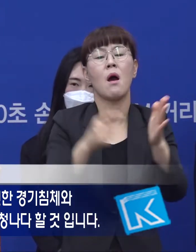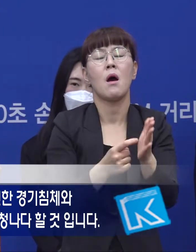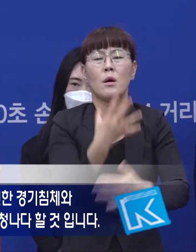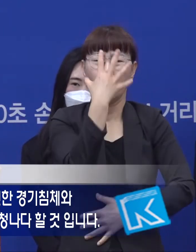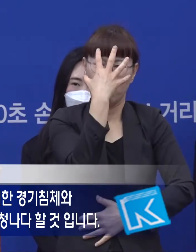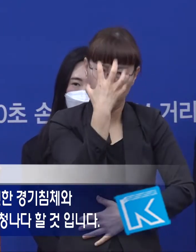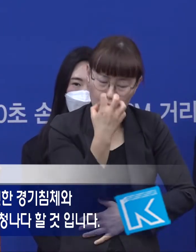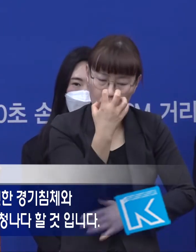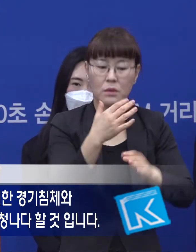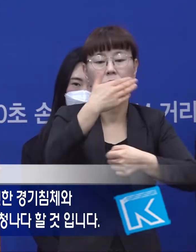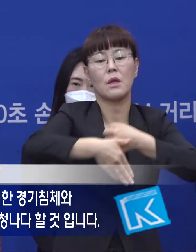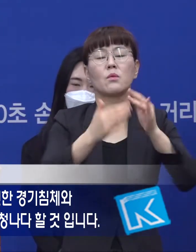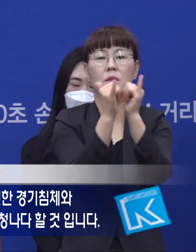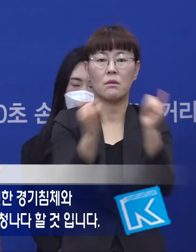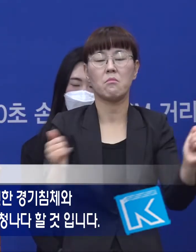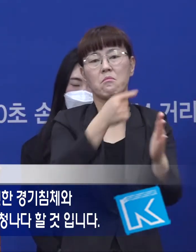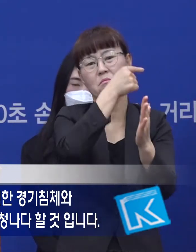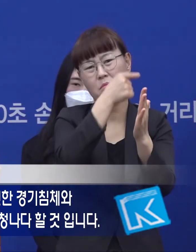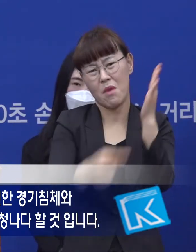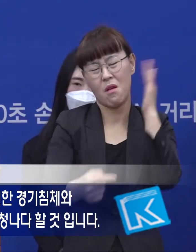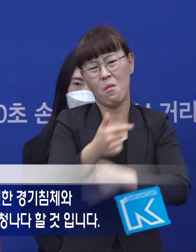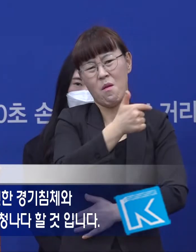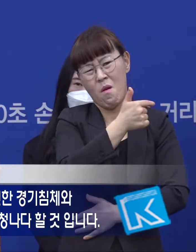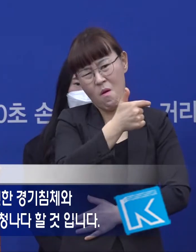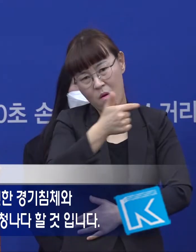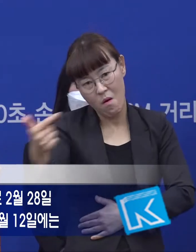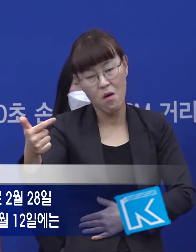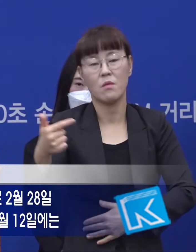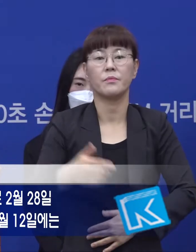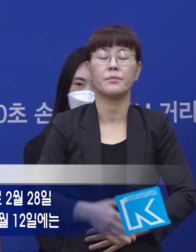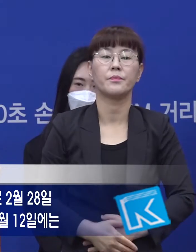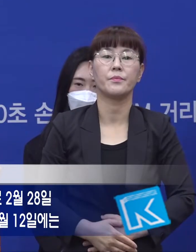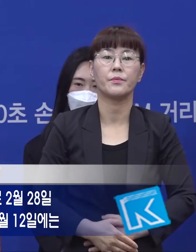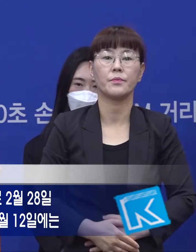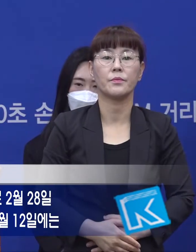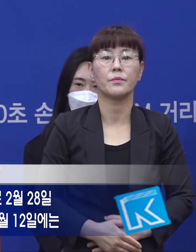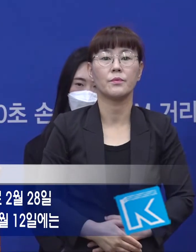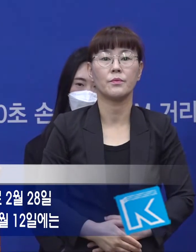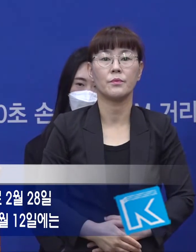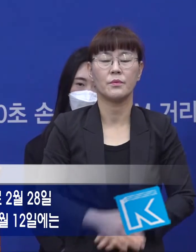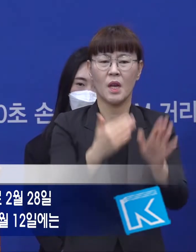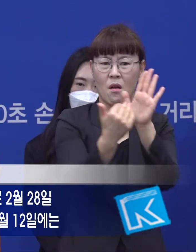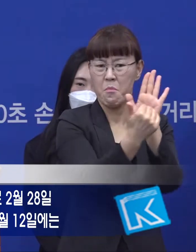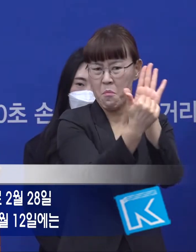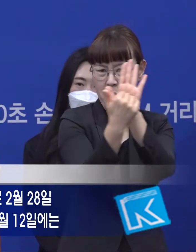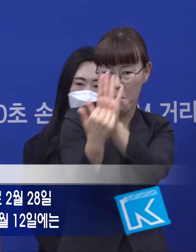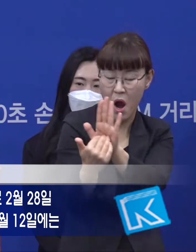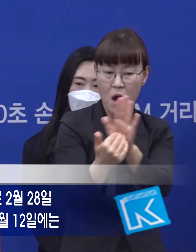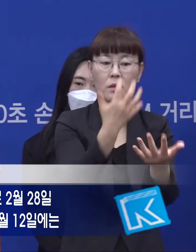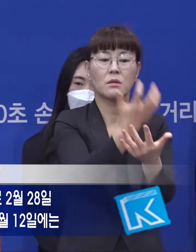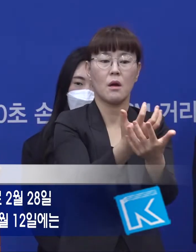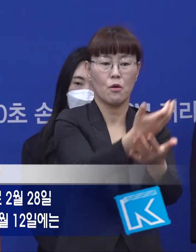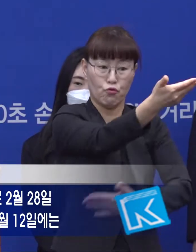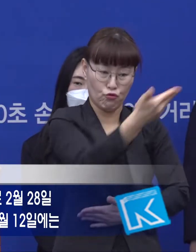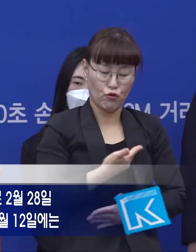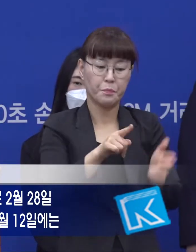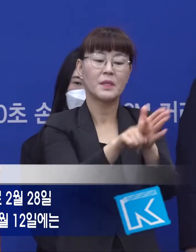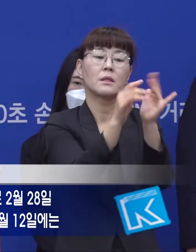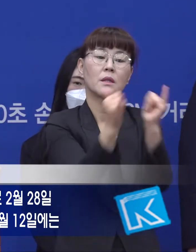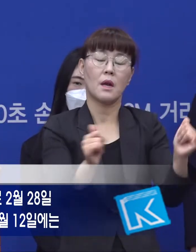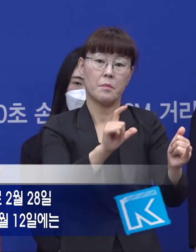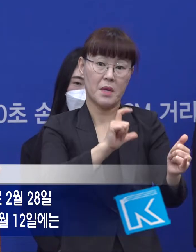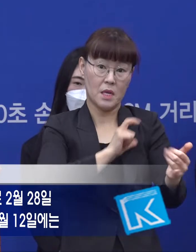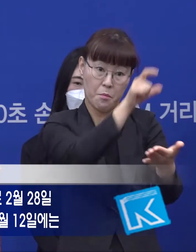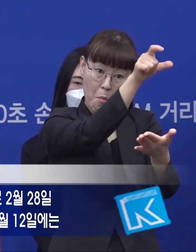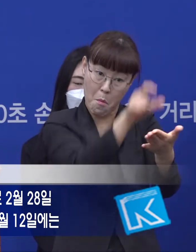시민들이 입은 피해는 실로 엄청나다 할 것입니다. 방역 초기에 제출된 신도 명단 및